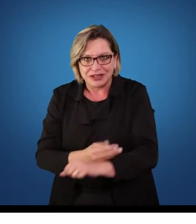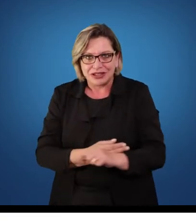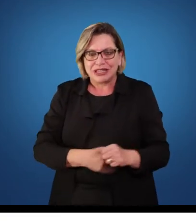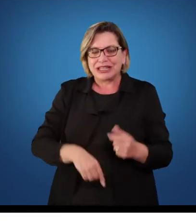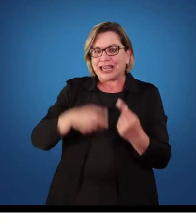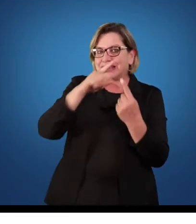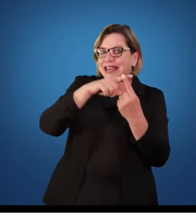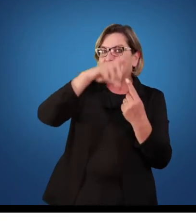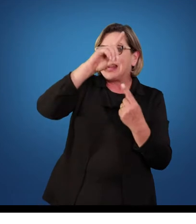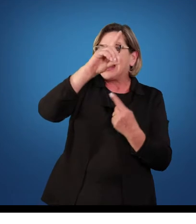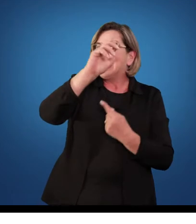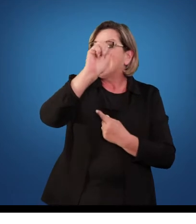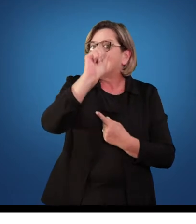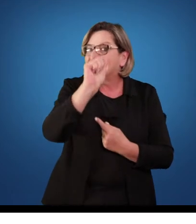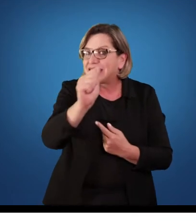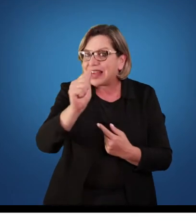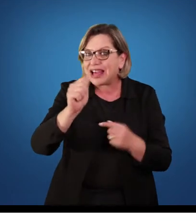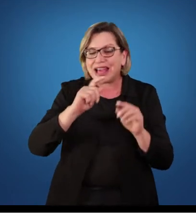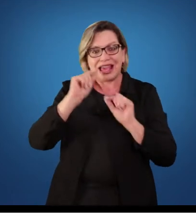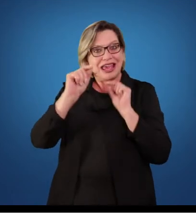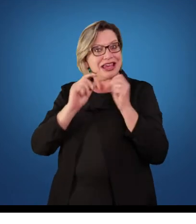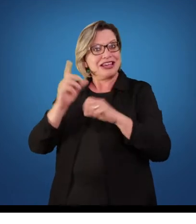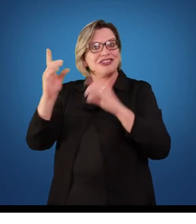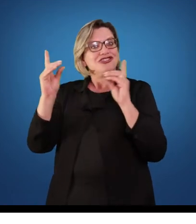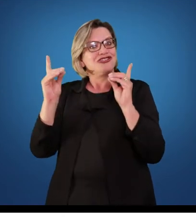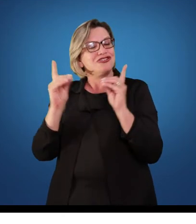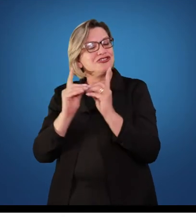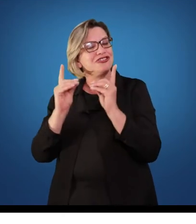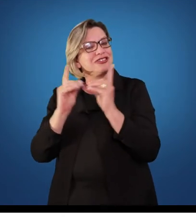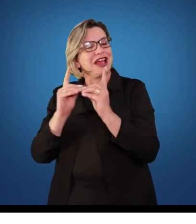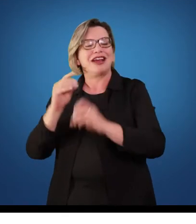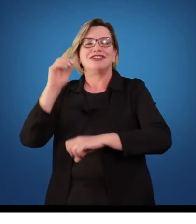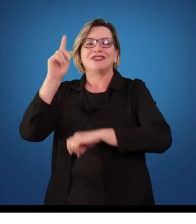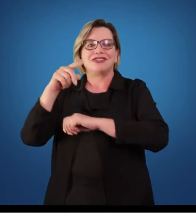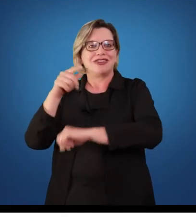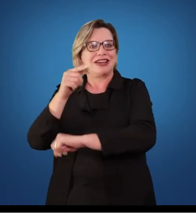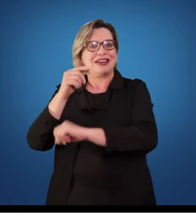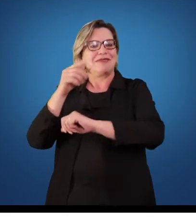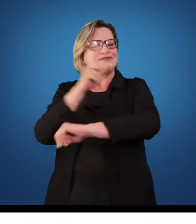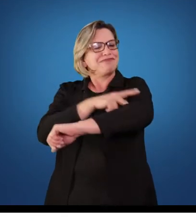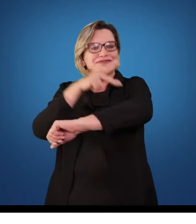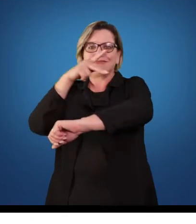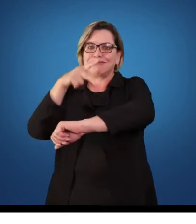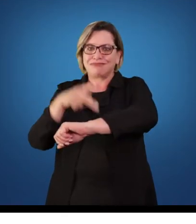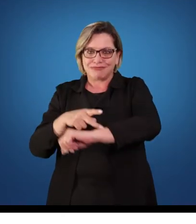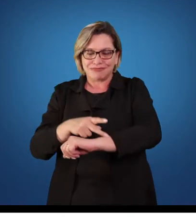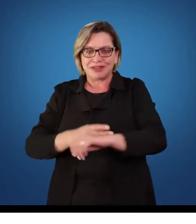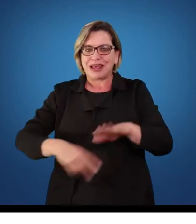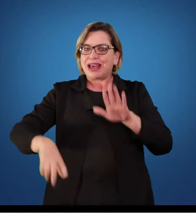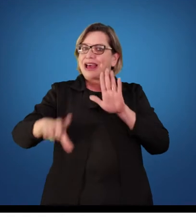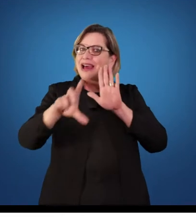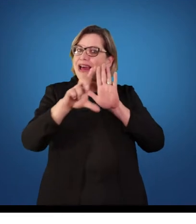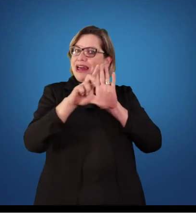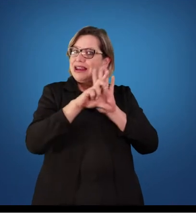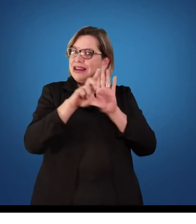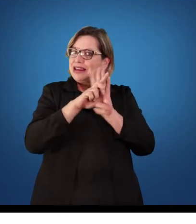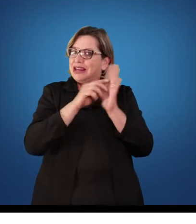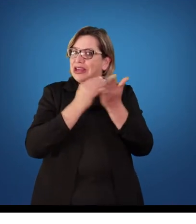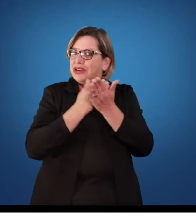escola, ela tem um cunho didático. Legalmente, a educação física passou a ser disciplina curricular